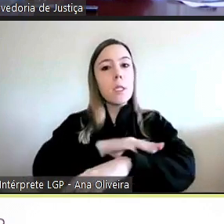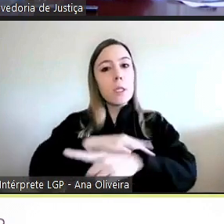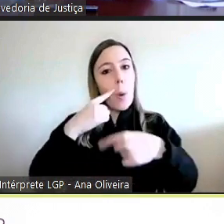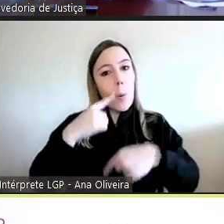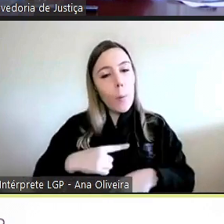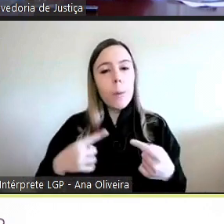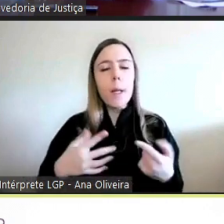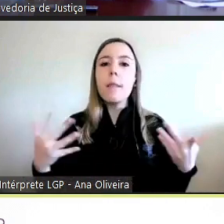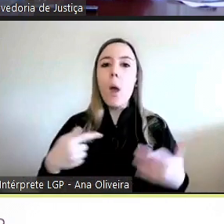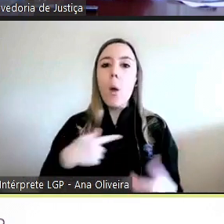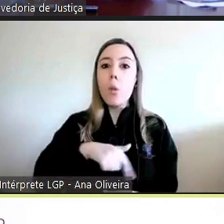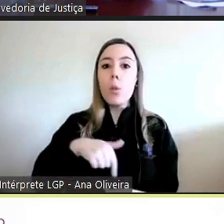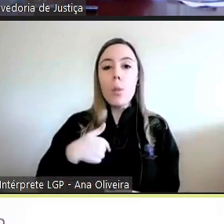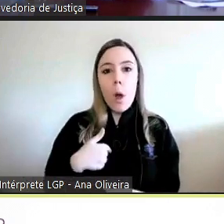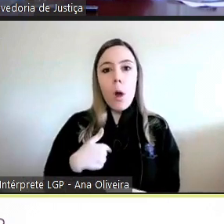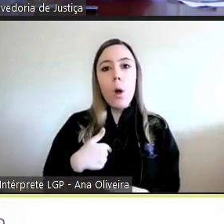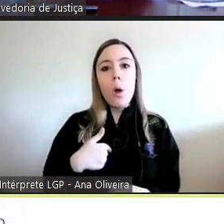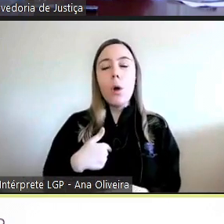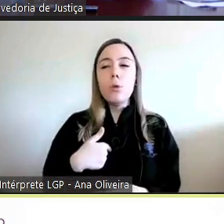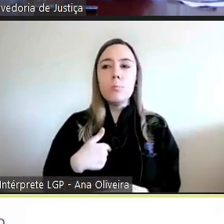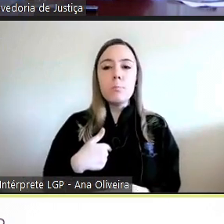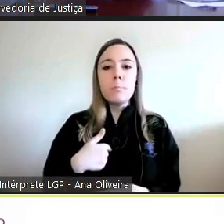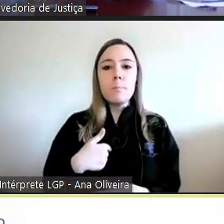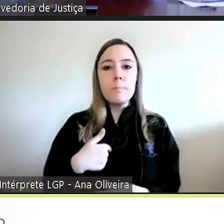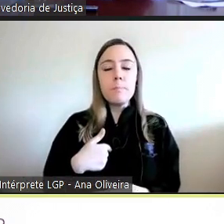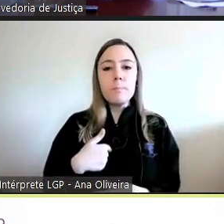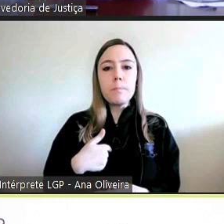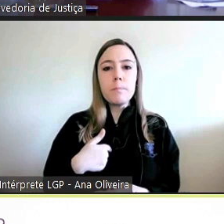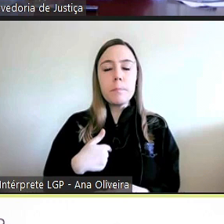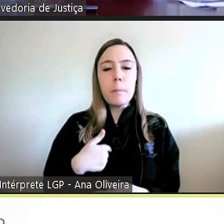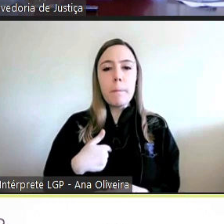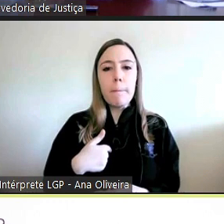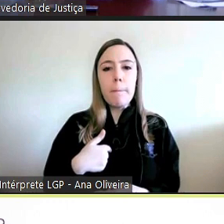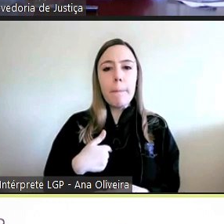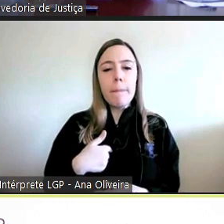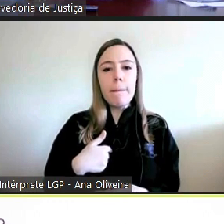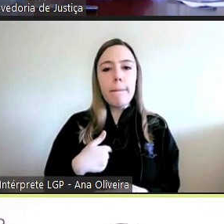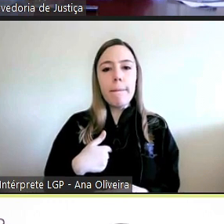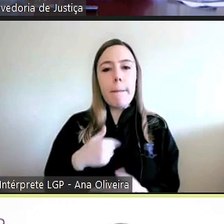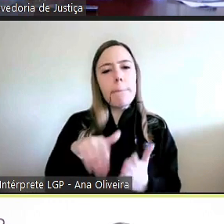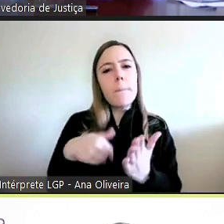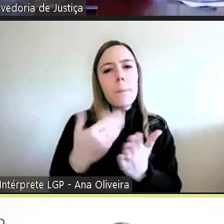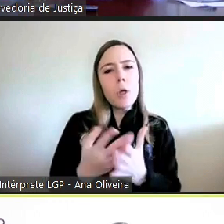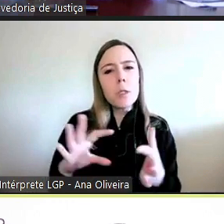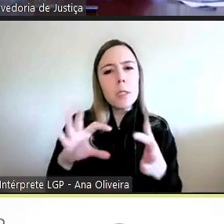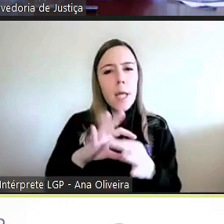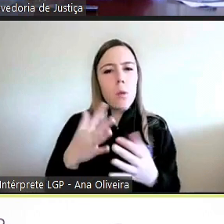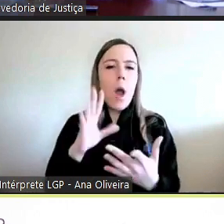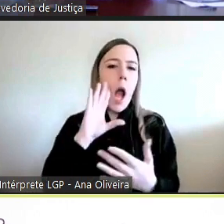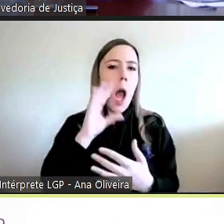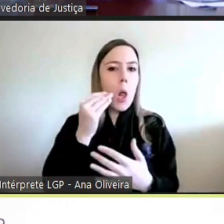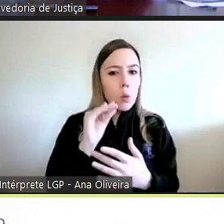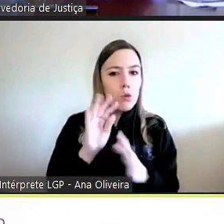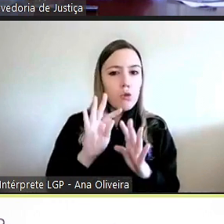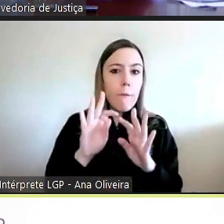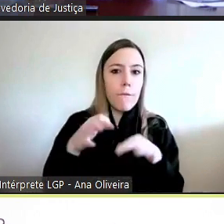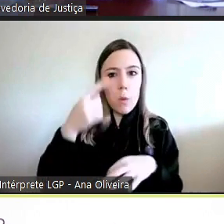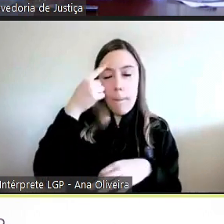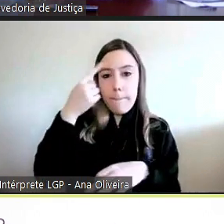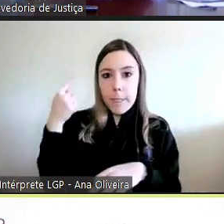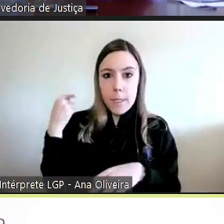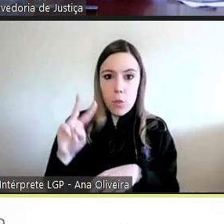lançámos aos formandos que terminaram as duas edições do ano passado, o